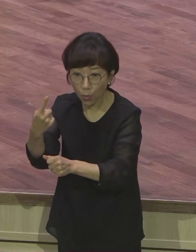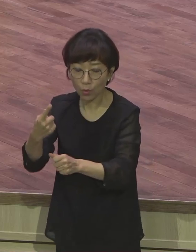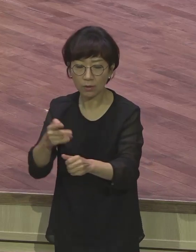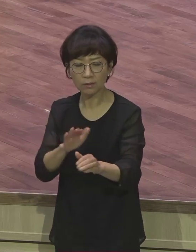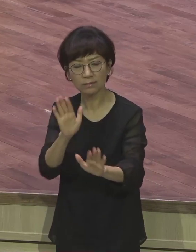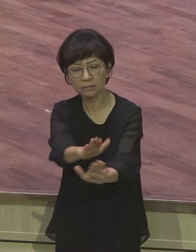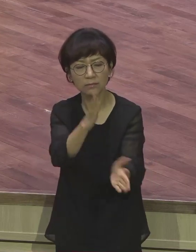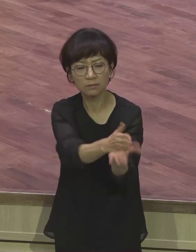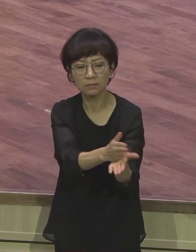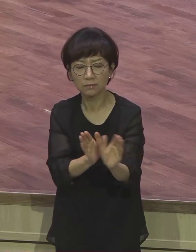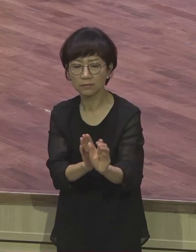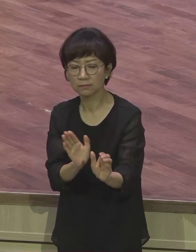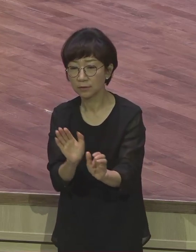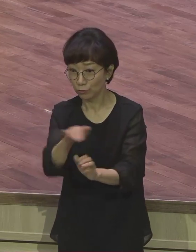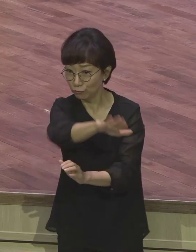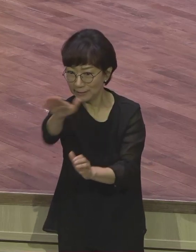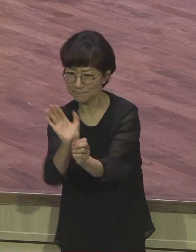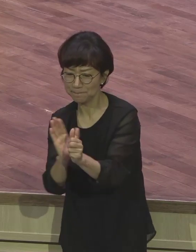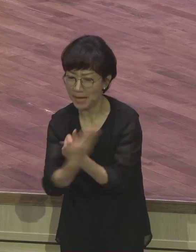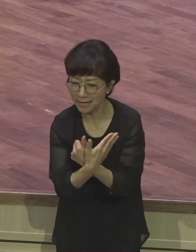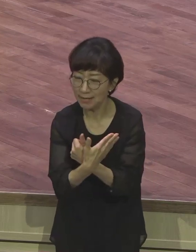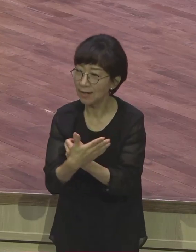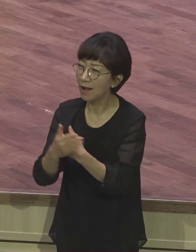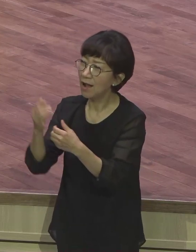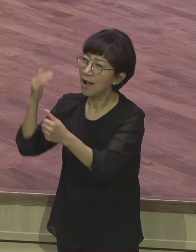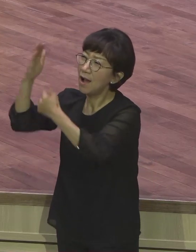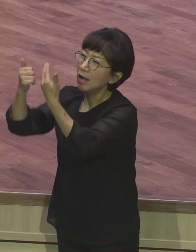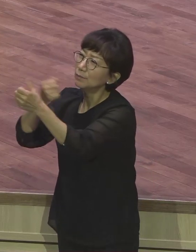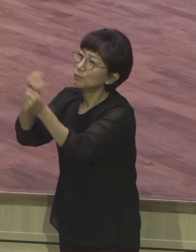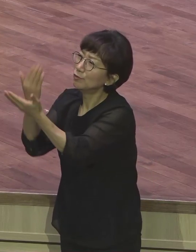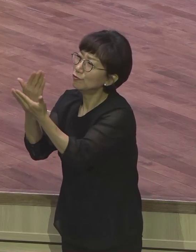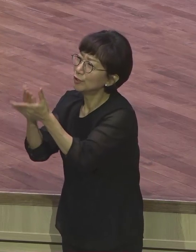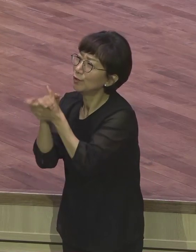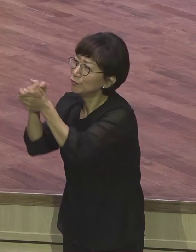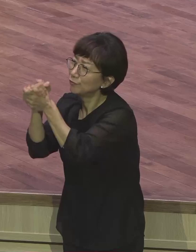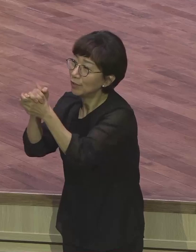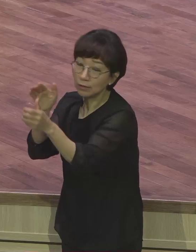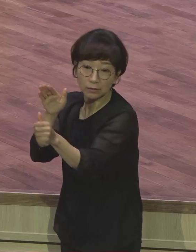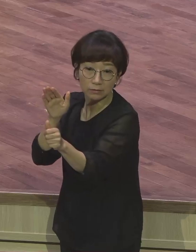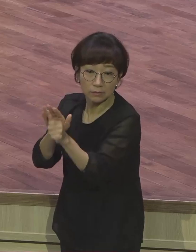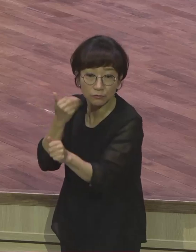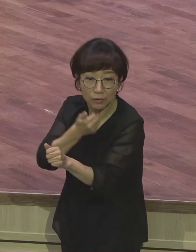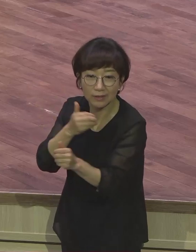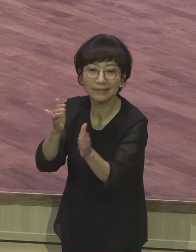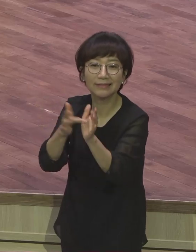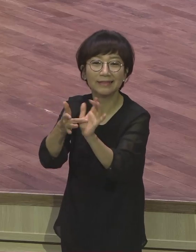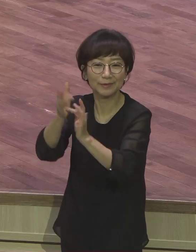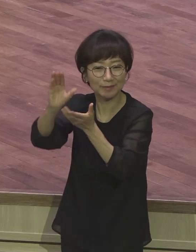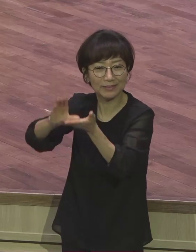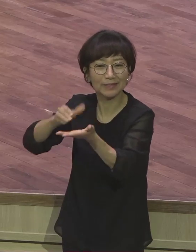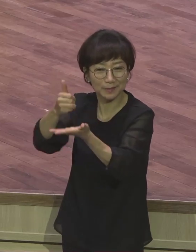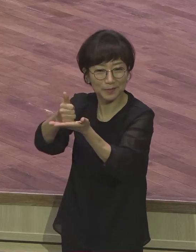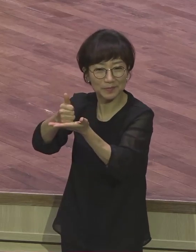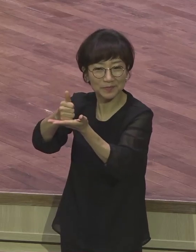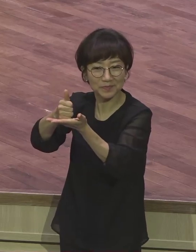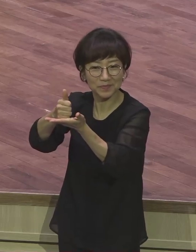사단이 각종 제목을 가지고 우리를 고소를 하더라도 예수님이 딱 하나님 보자 우편에 앉아계셔서